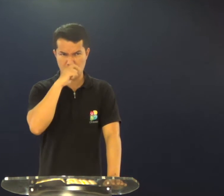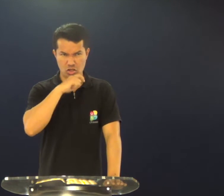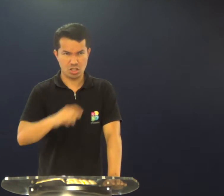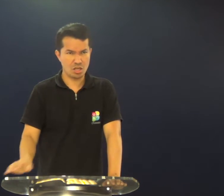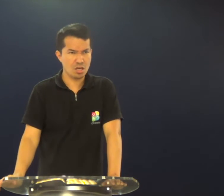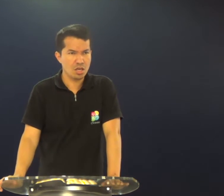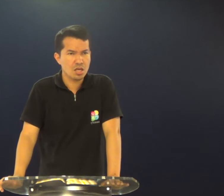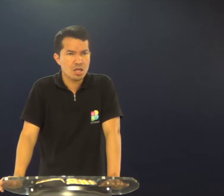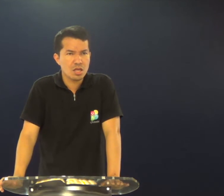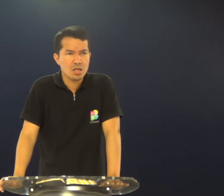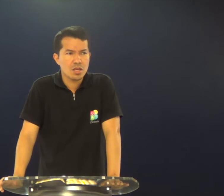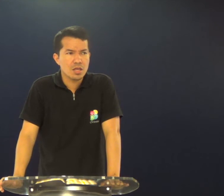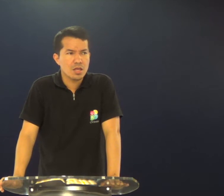mas você tem mentido?